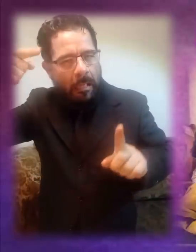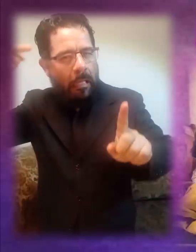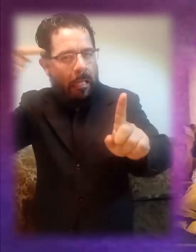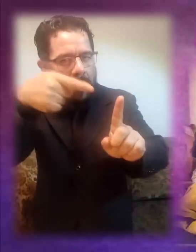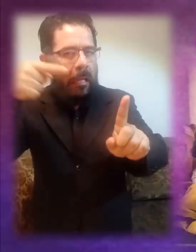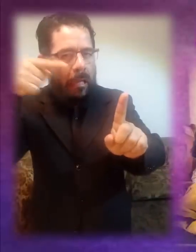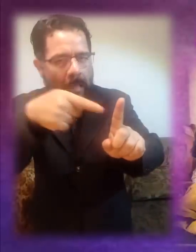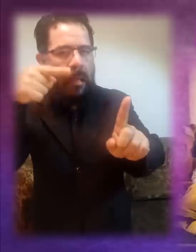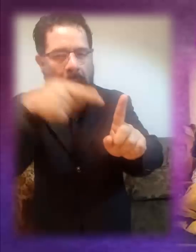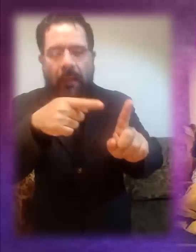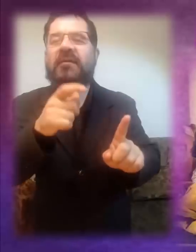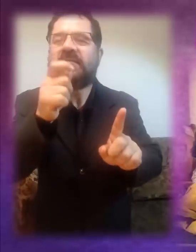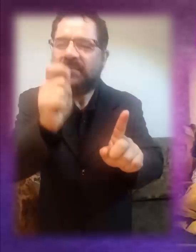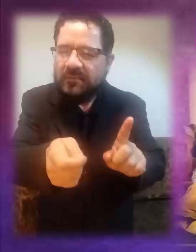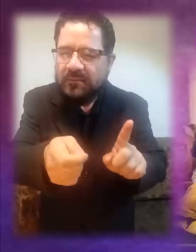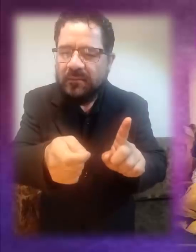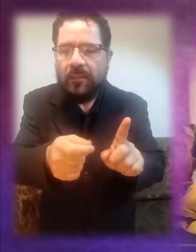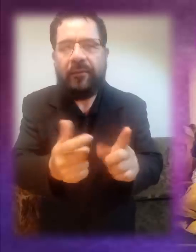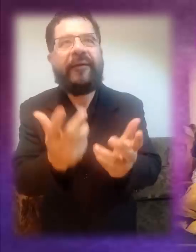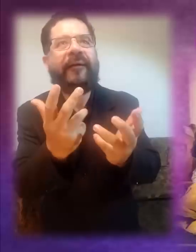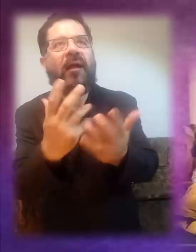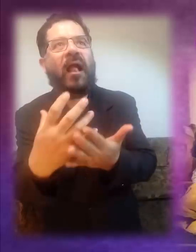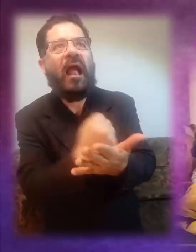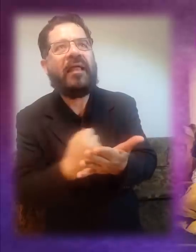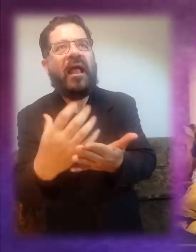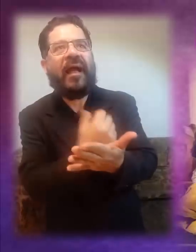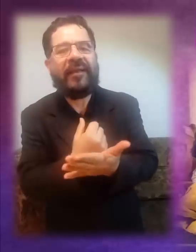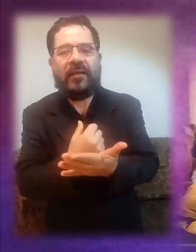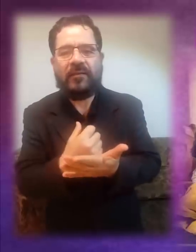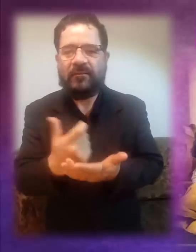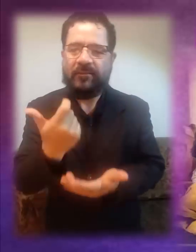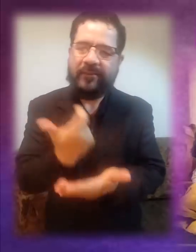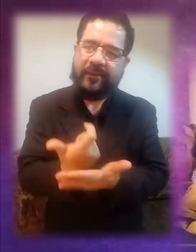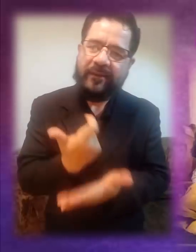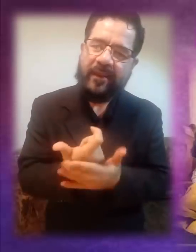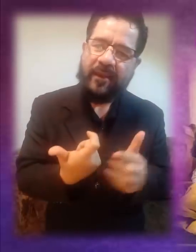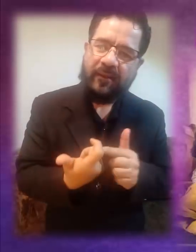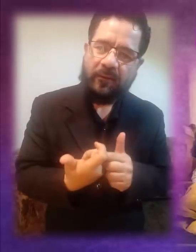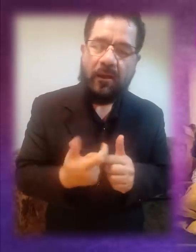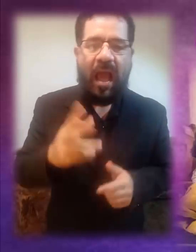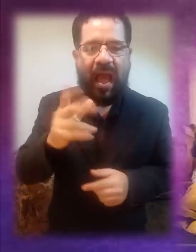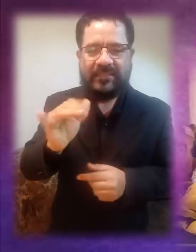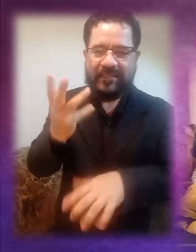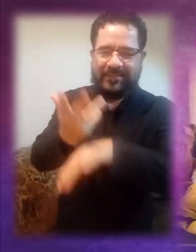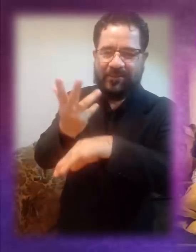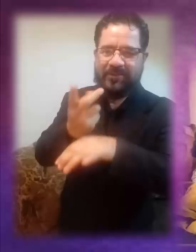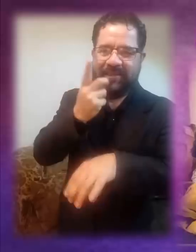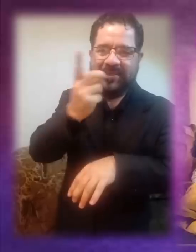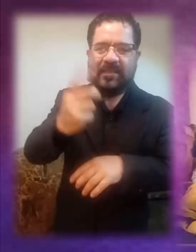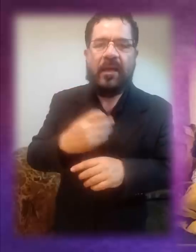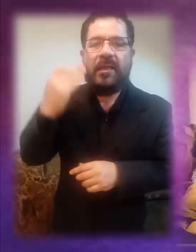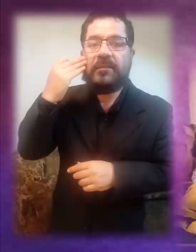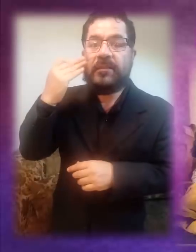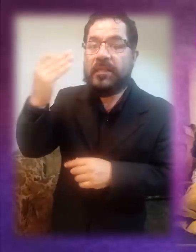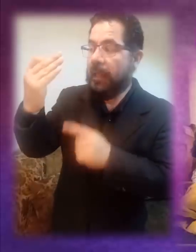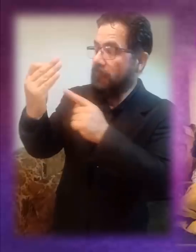centro de pensamiento y criterio de actuación el anhelo de ganar y tener dinero. El refrán